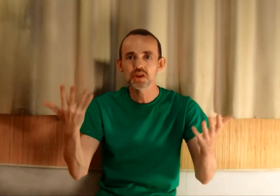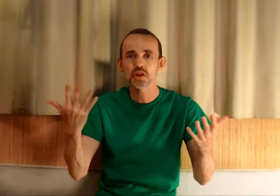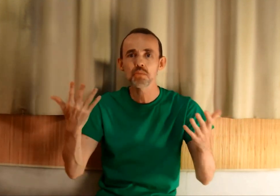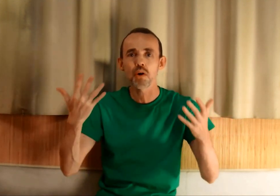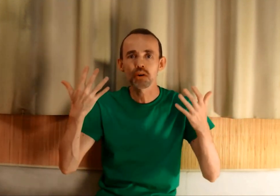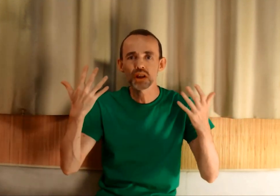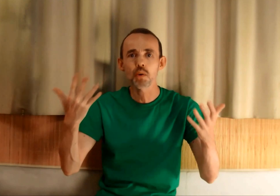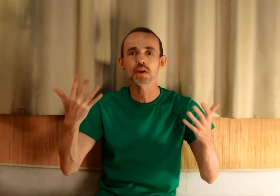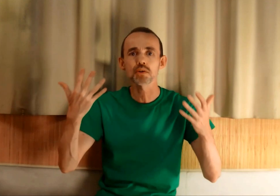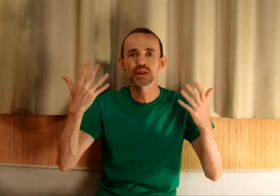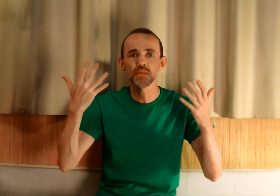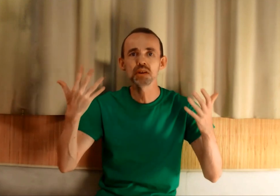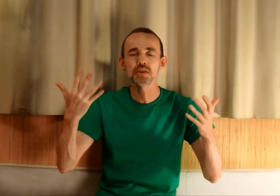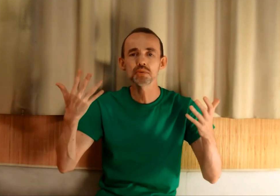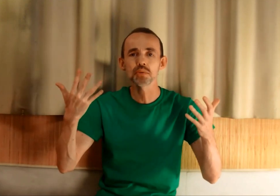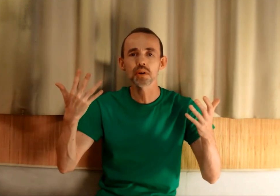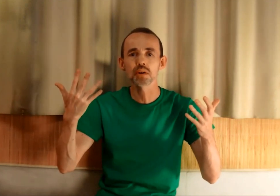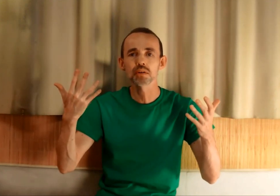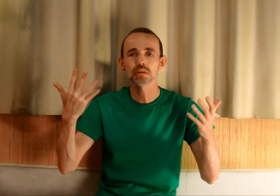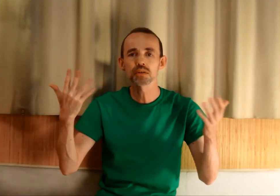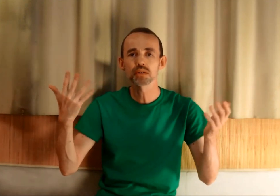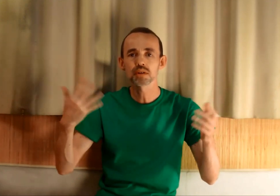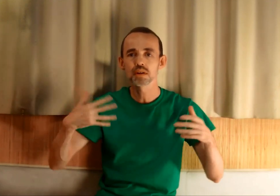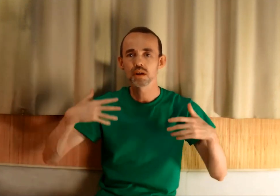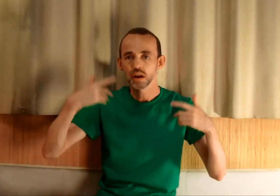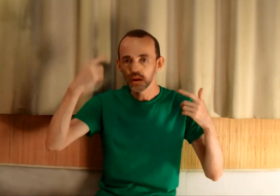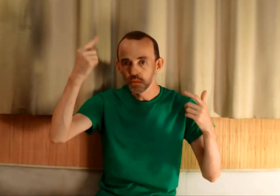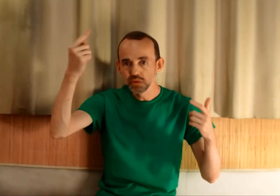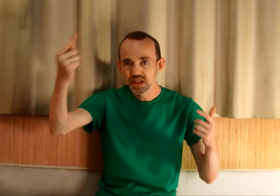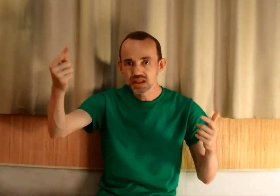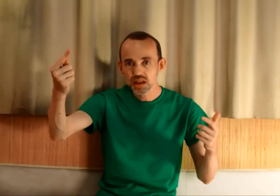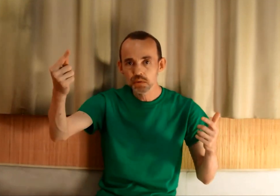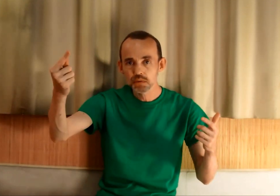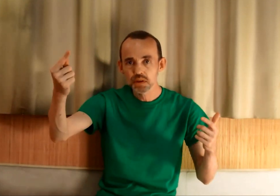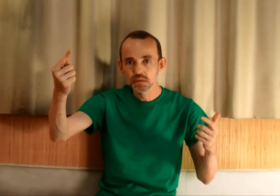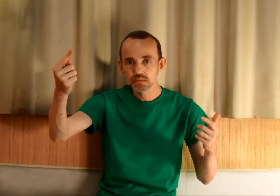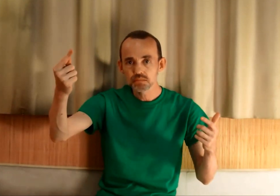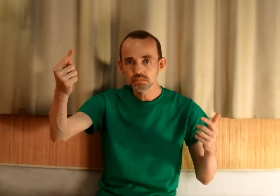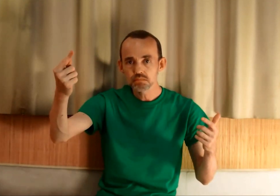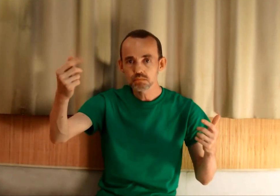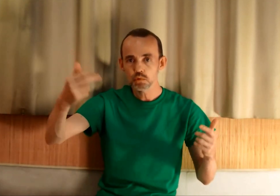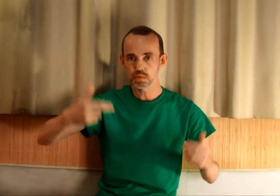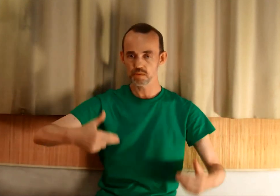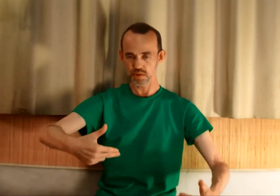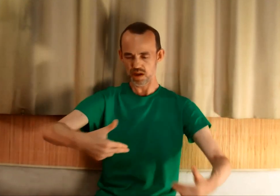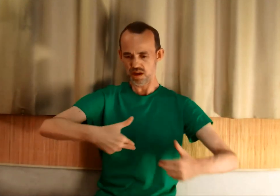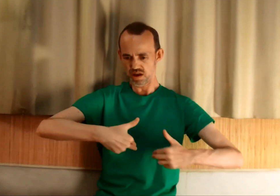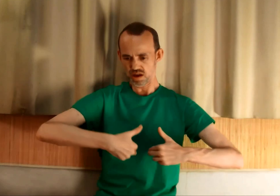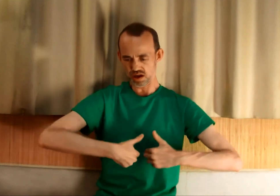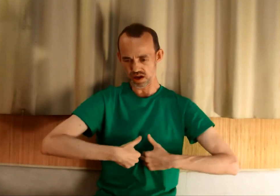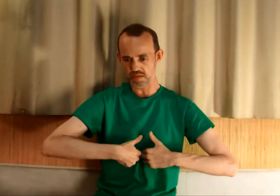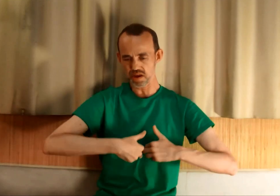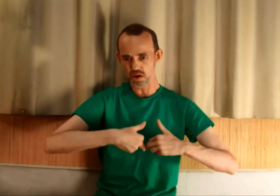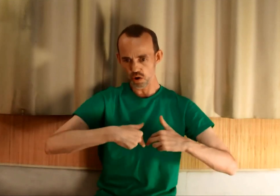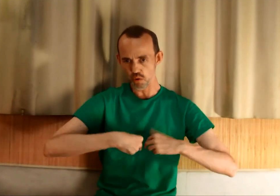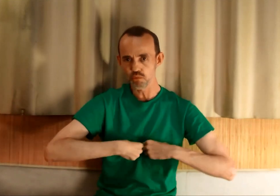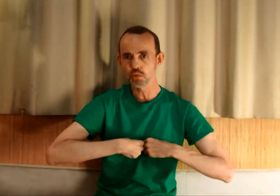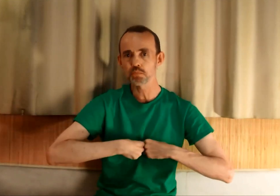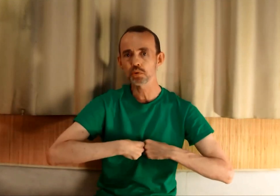conditionnements, les croyances, les blessures, vous dicter votre vie, ou bien vous allez réveiller en vous votre